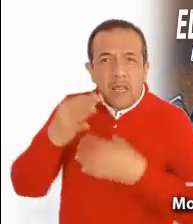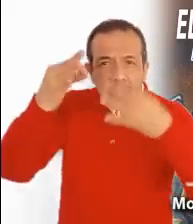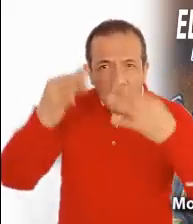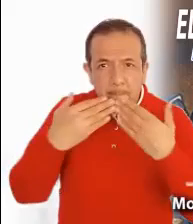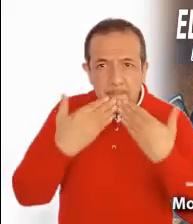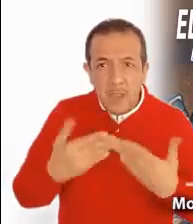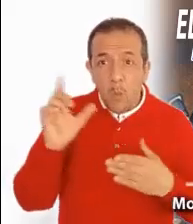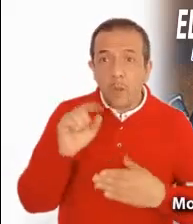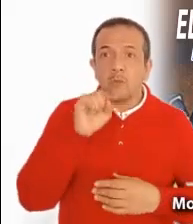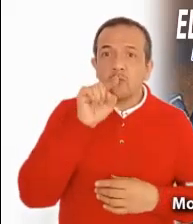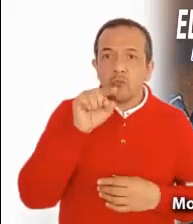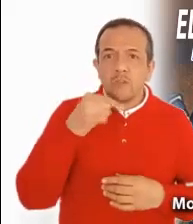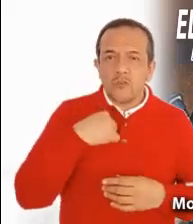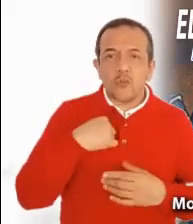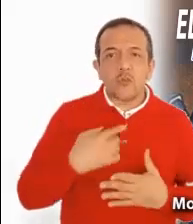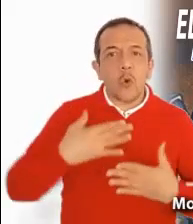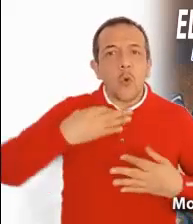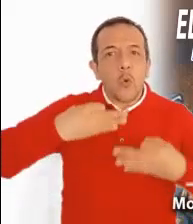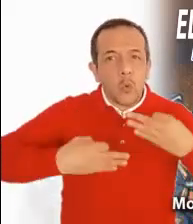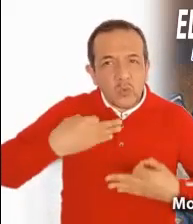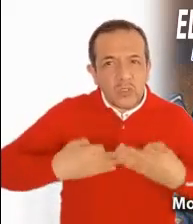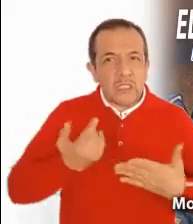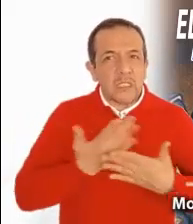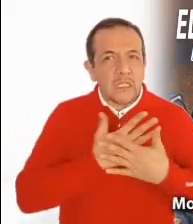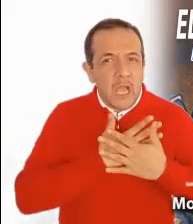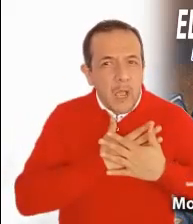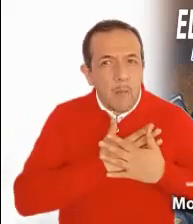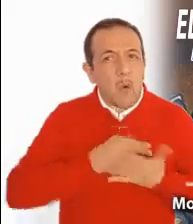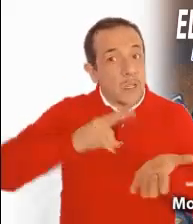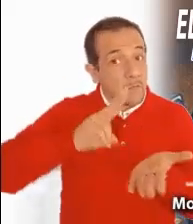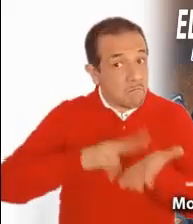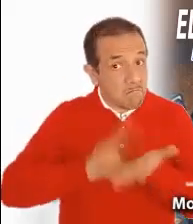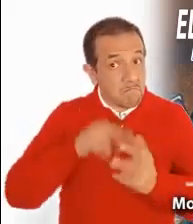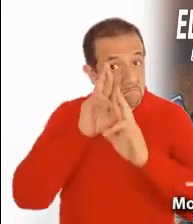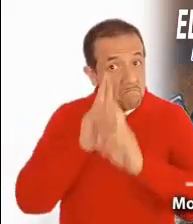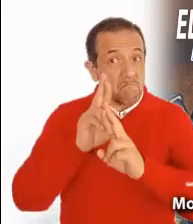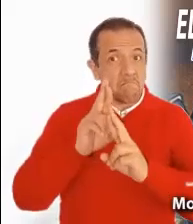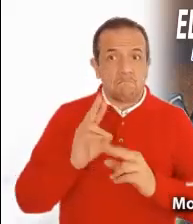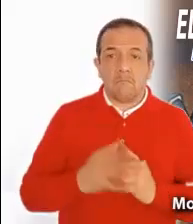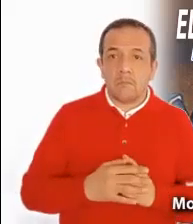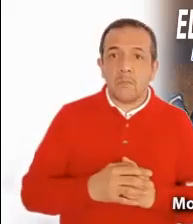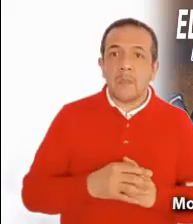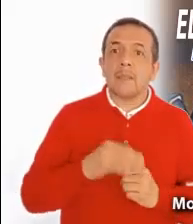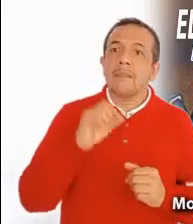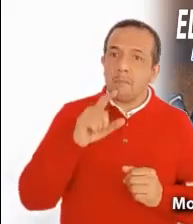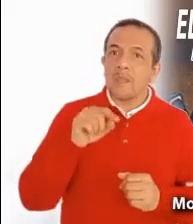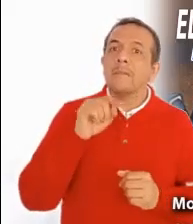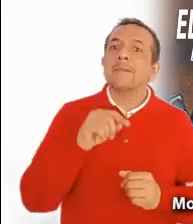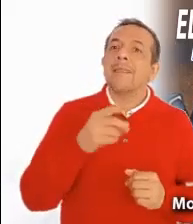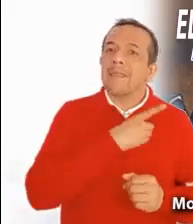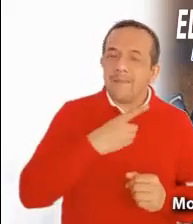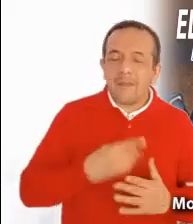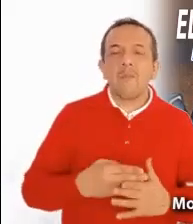si va acompañado de justicia y de amor al prójimo. Ahora también tenemos que